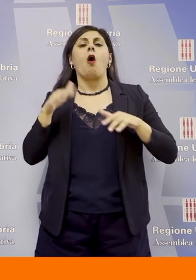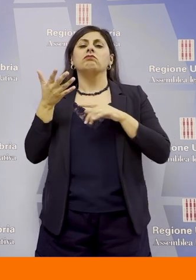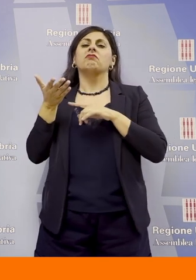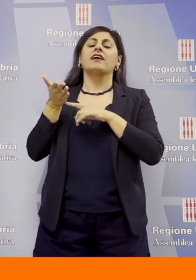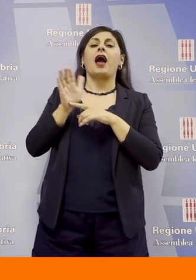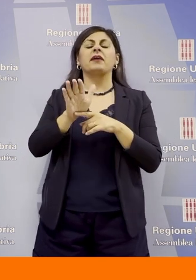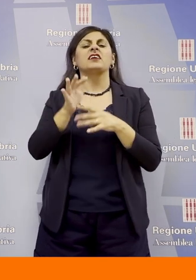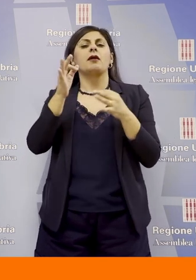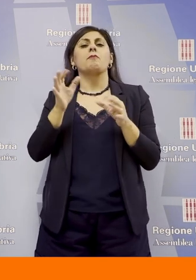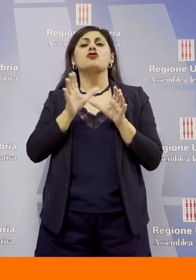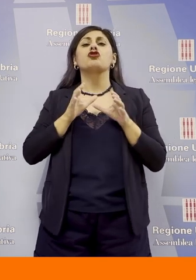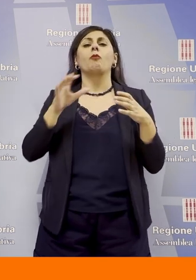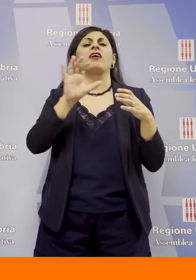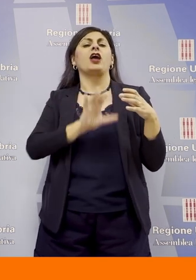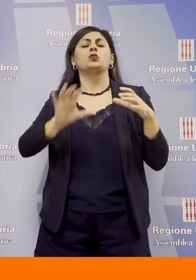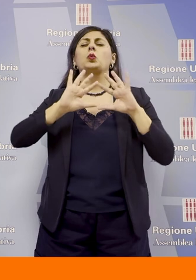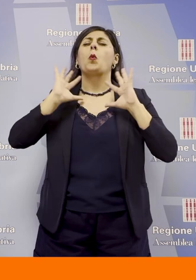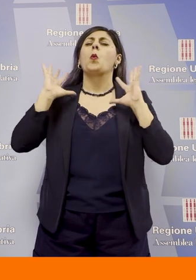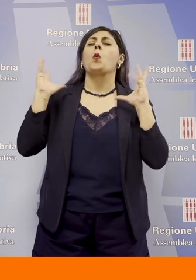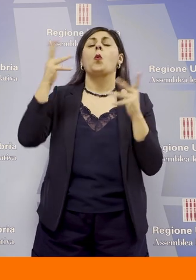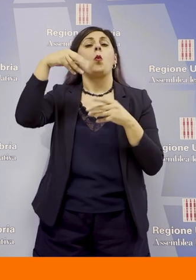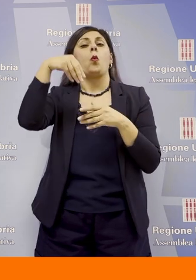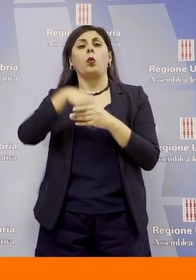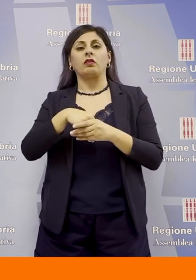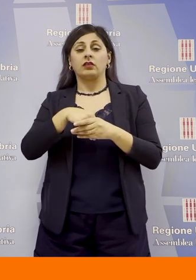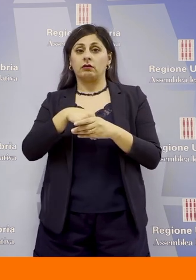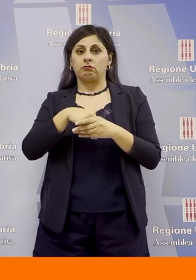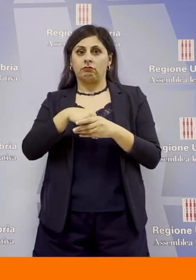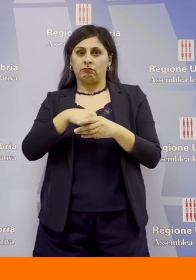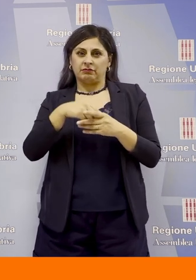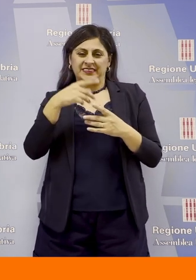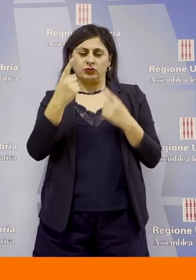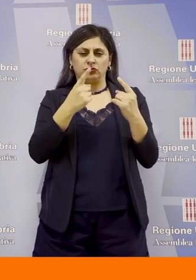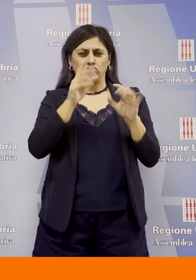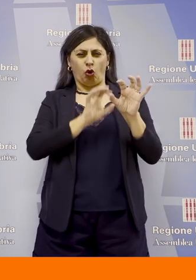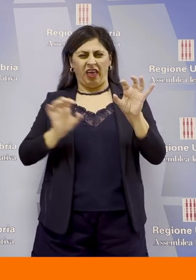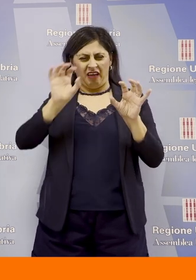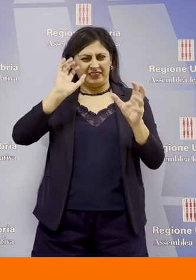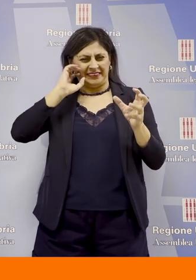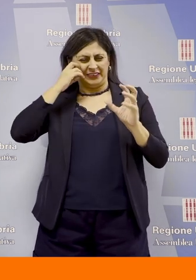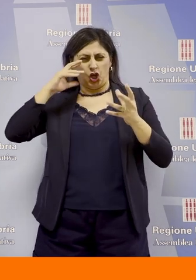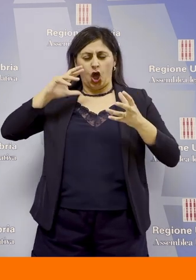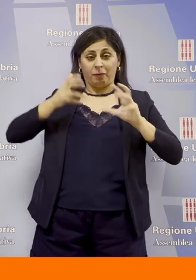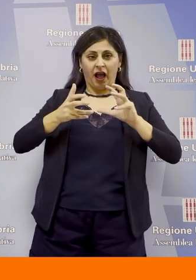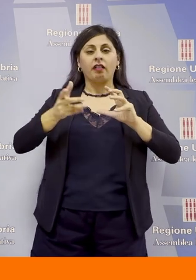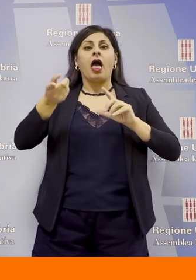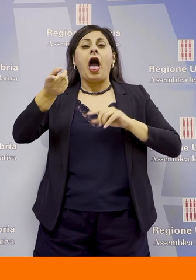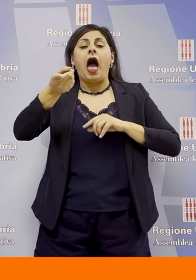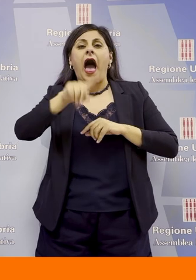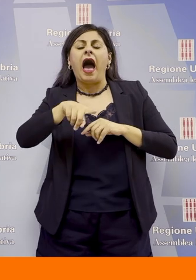tutta la nostra comunità regionale, sia nei suoi complessi assetti geografici, sia nei suoi poliedrici gangli